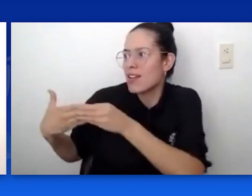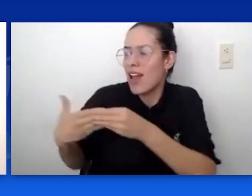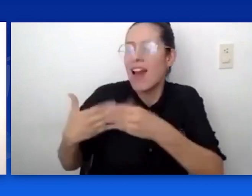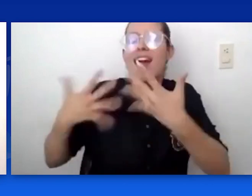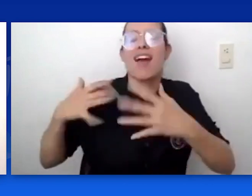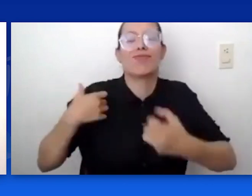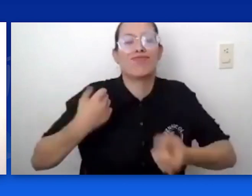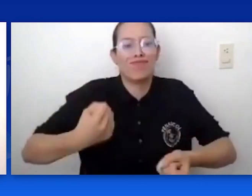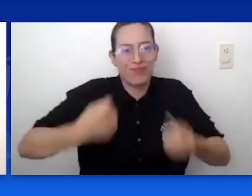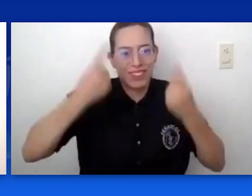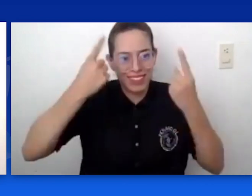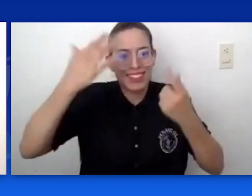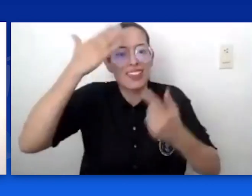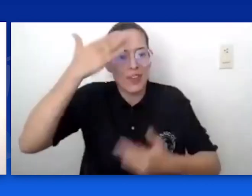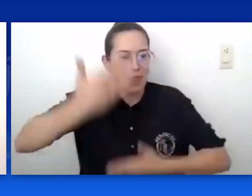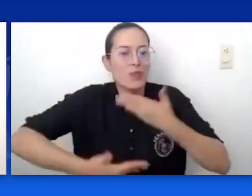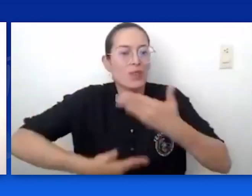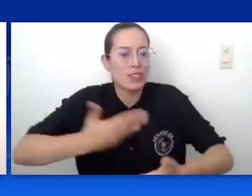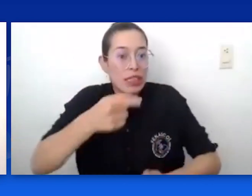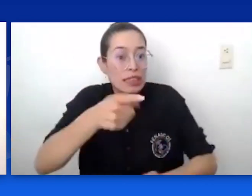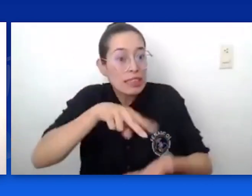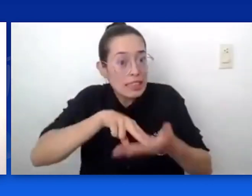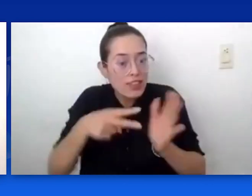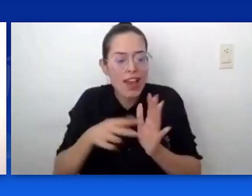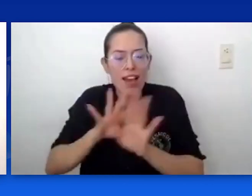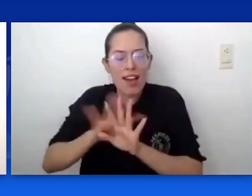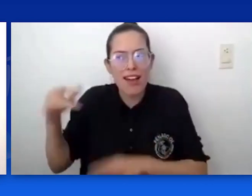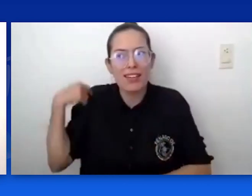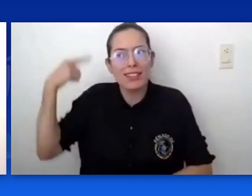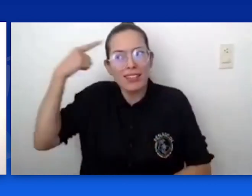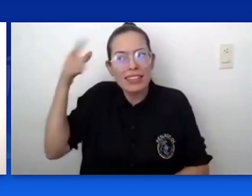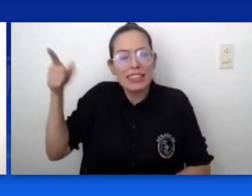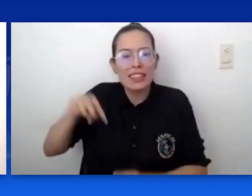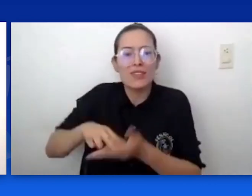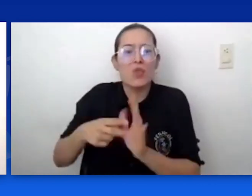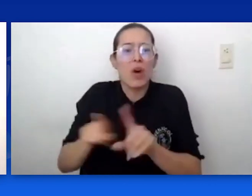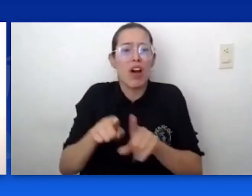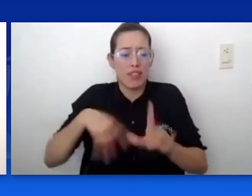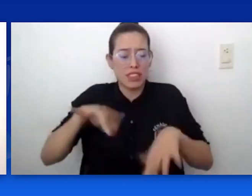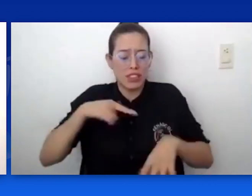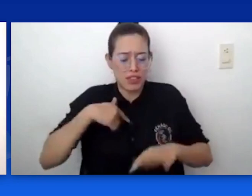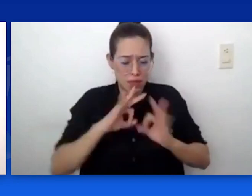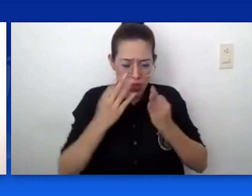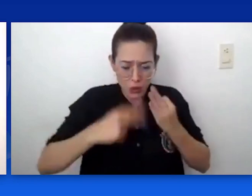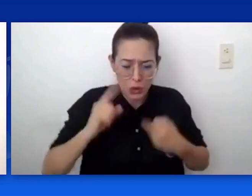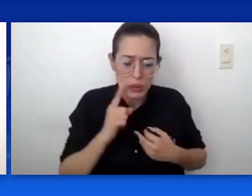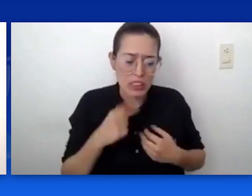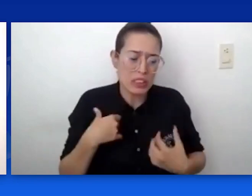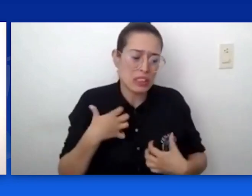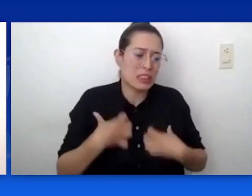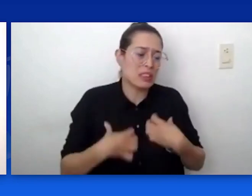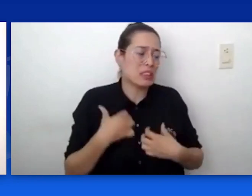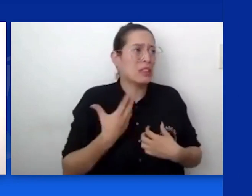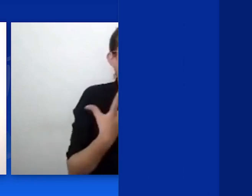eso, para que las familias dejemos de lado ese temor, ese miedo, esos juicios negativos.